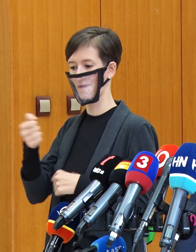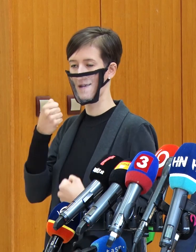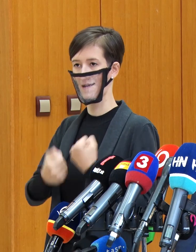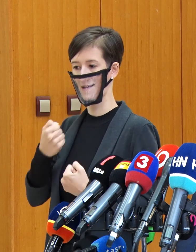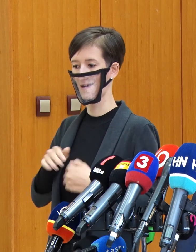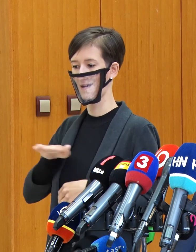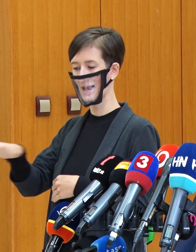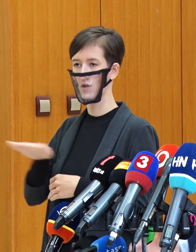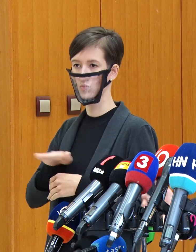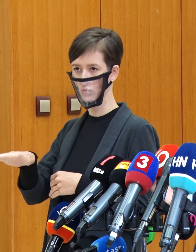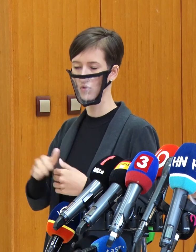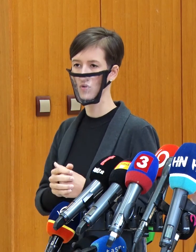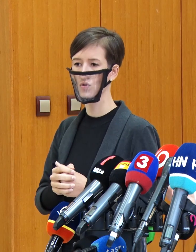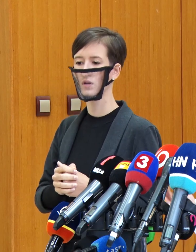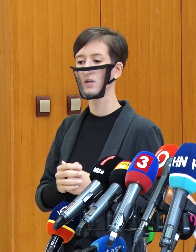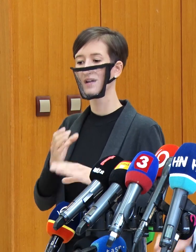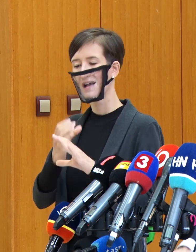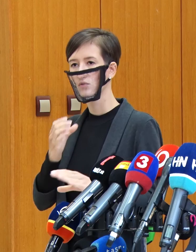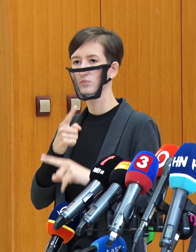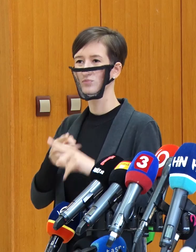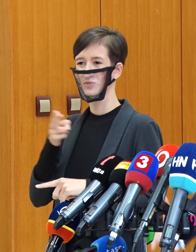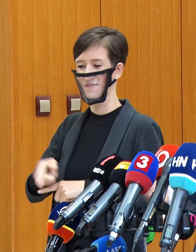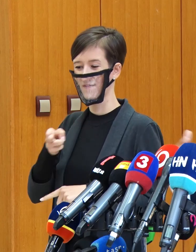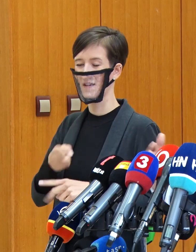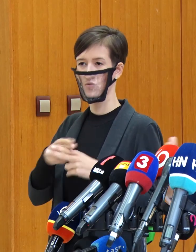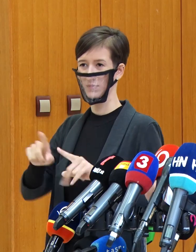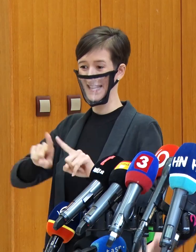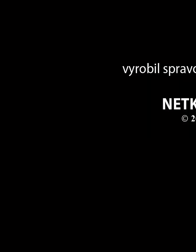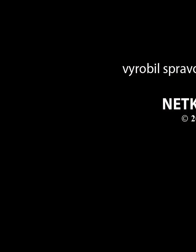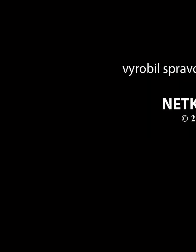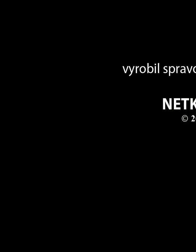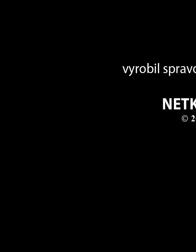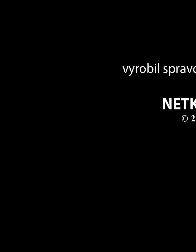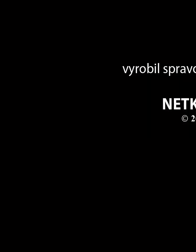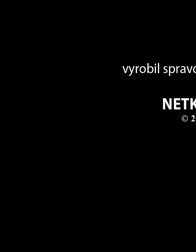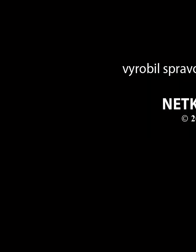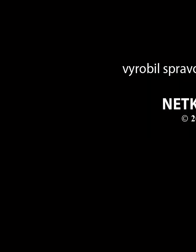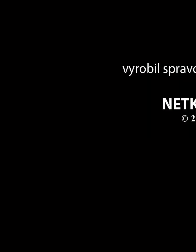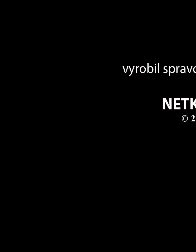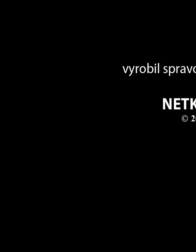autobusová doprava a samozrejme dnes je inú mieru rizika, zlába a hustotu...